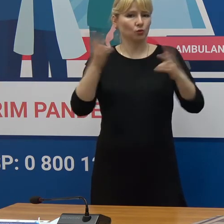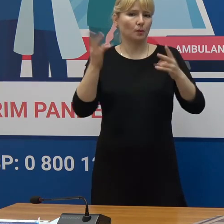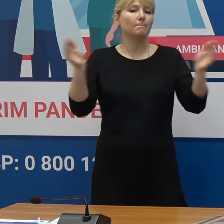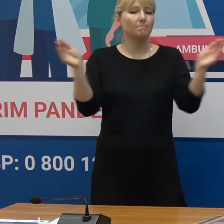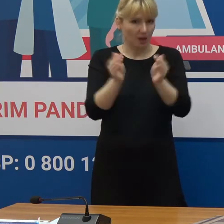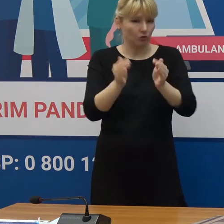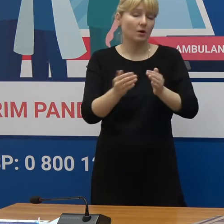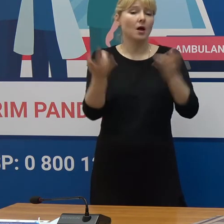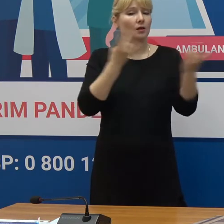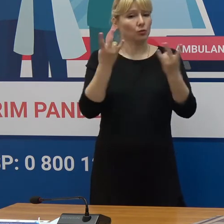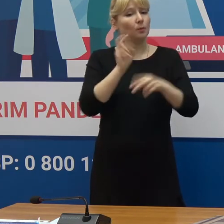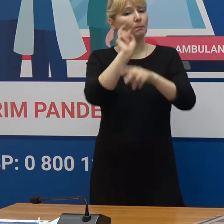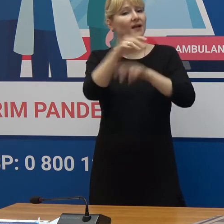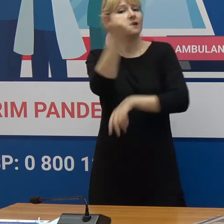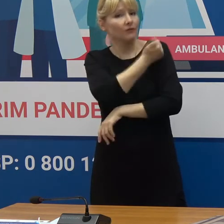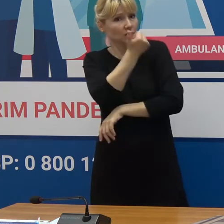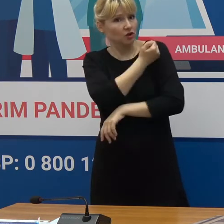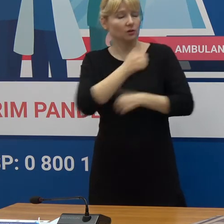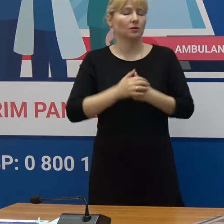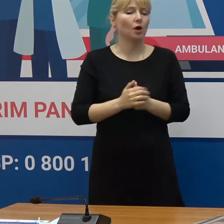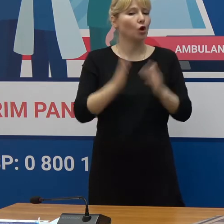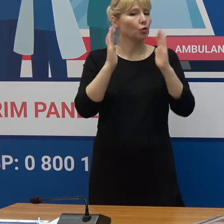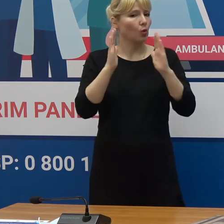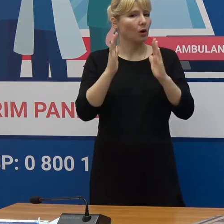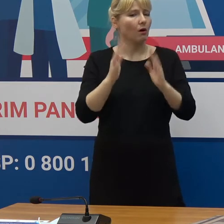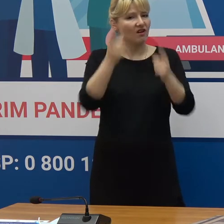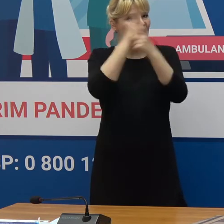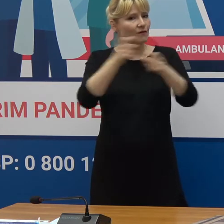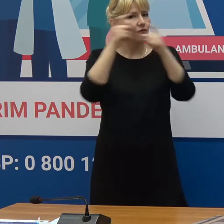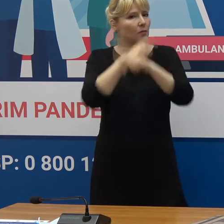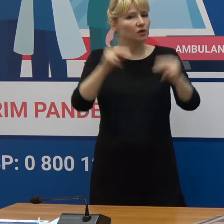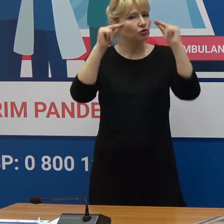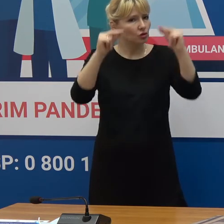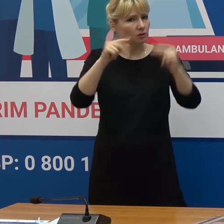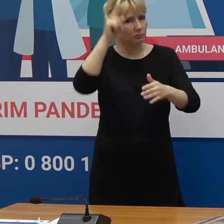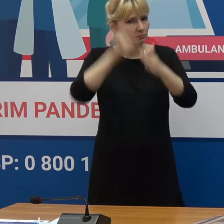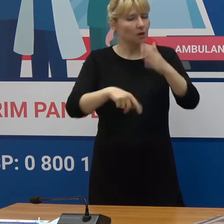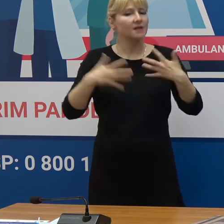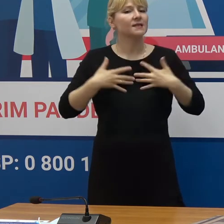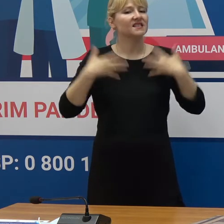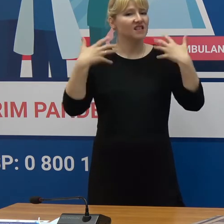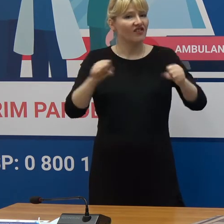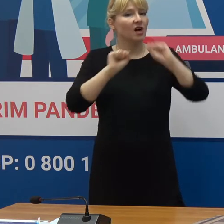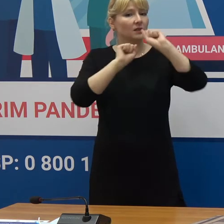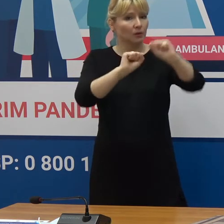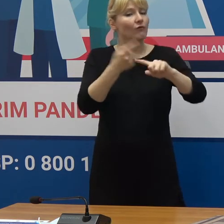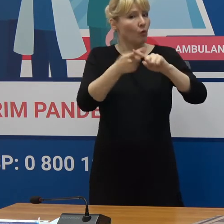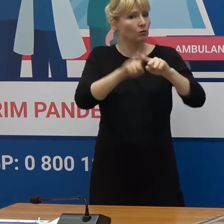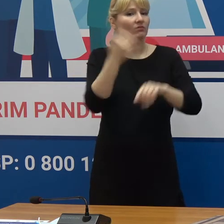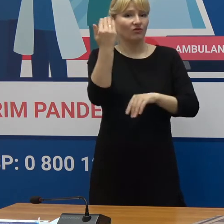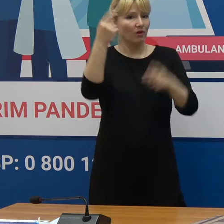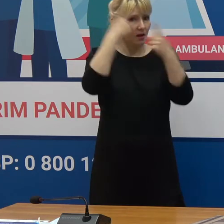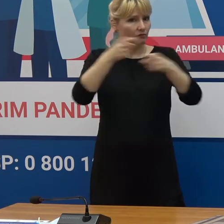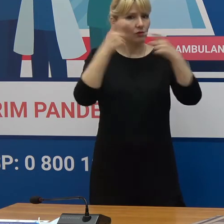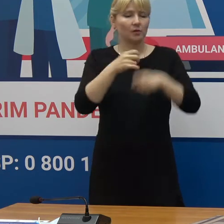vaccinare, ne informăm din sursele, cum am zis, oficiale Ministerul Sănătății, Muncii și Protecție Sociale Nu ezităm